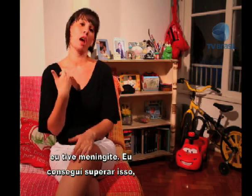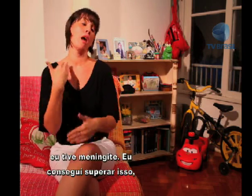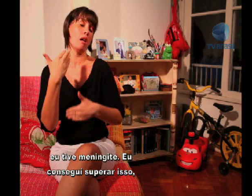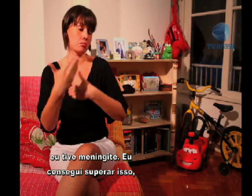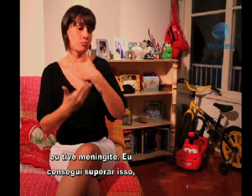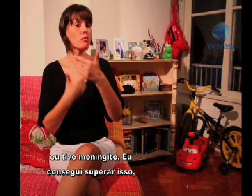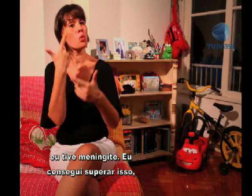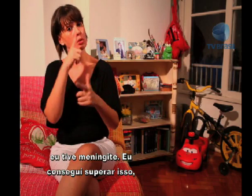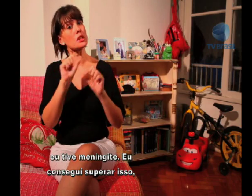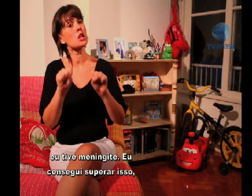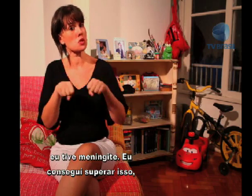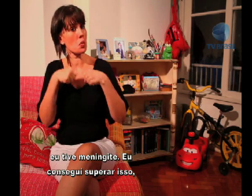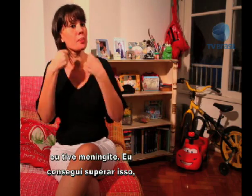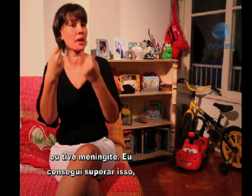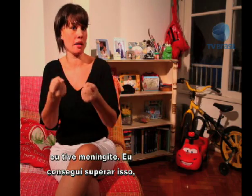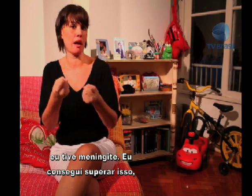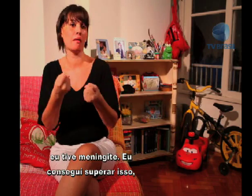Mas eu consegui superar isso.